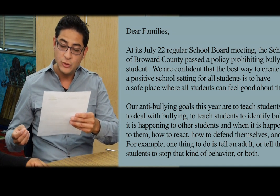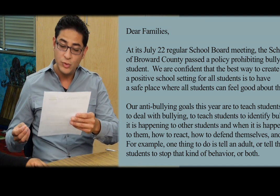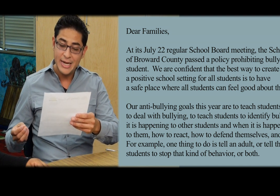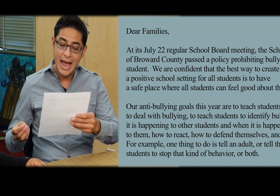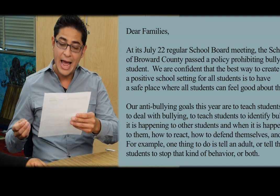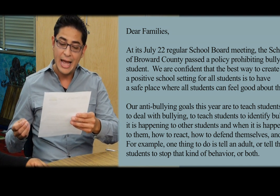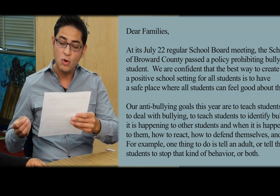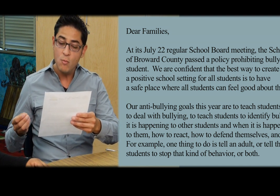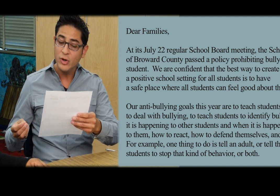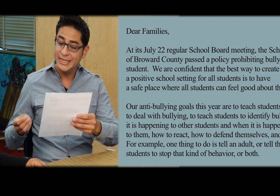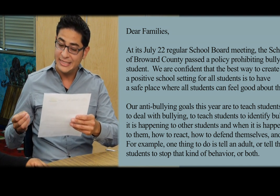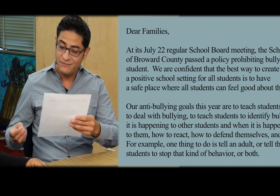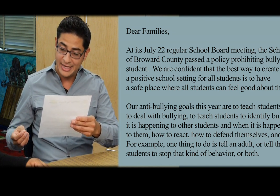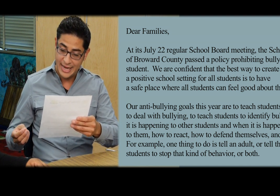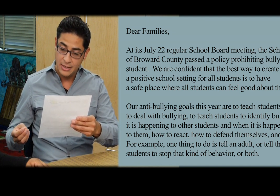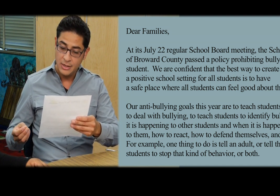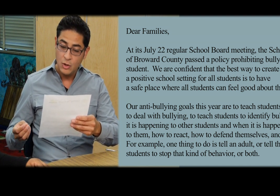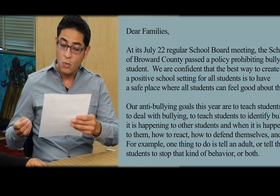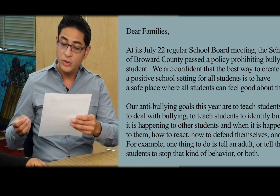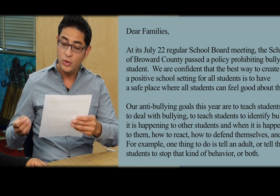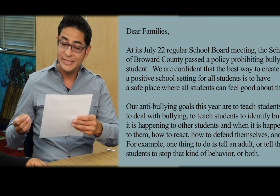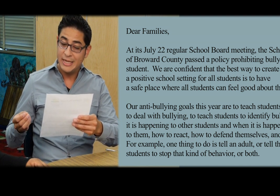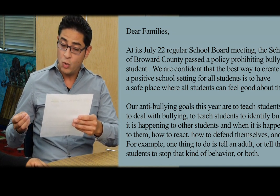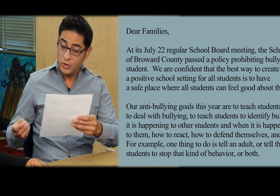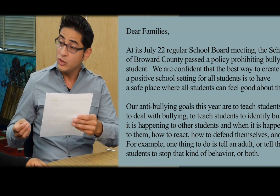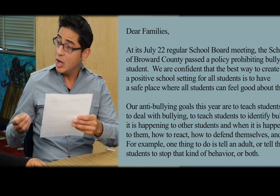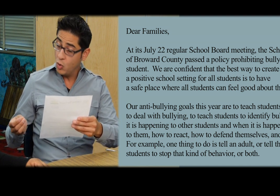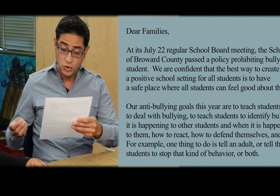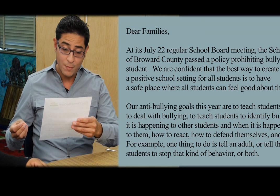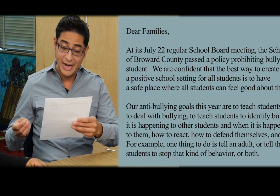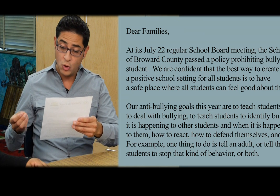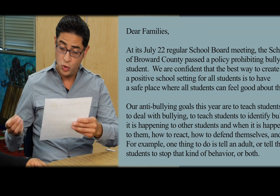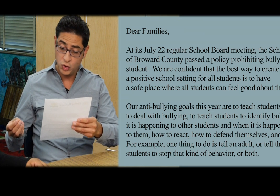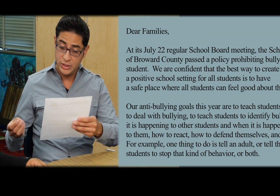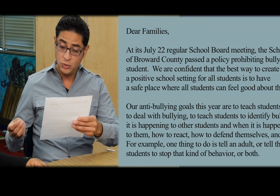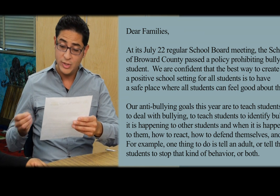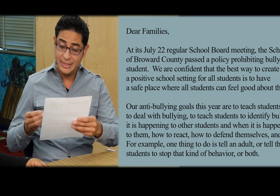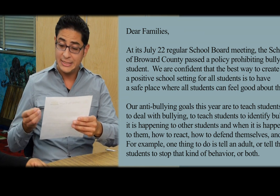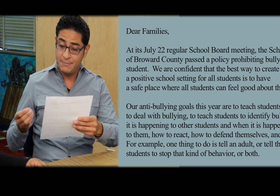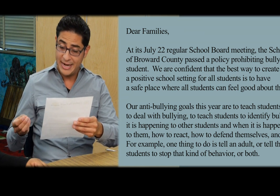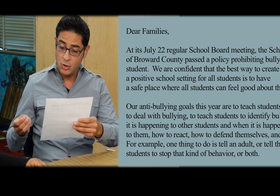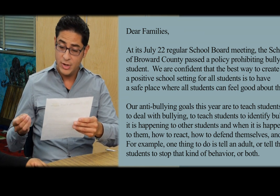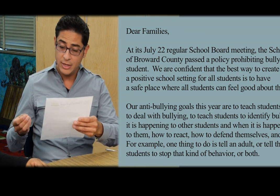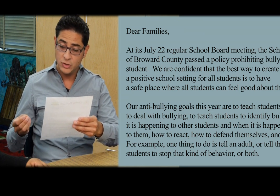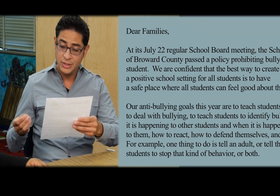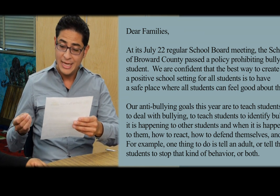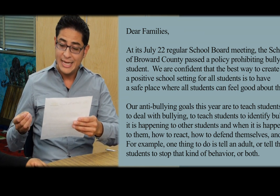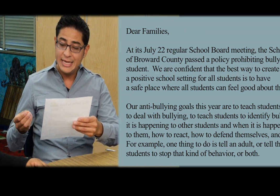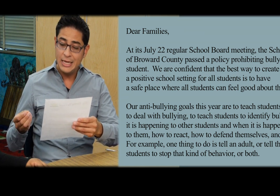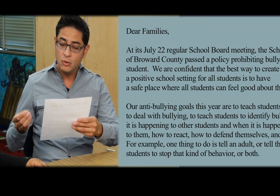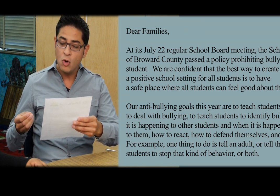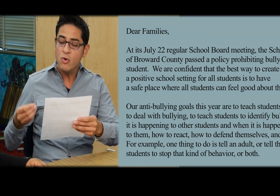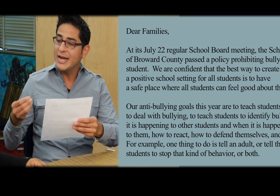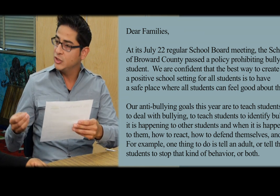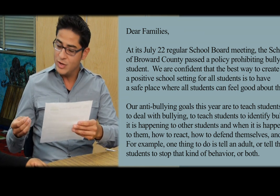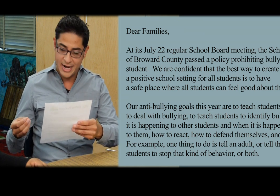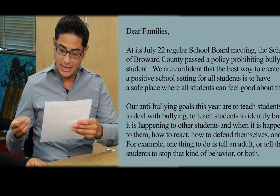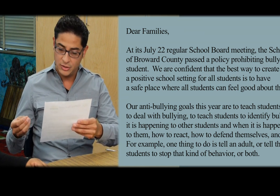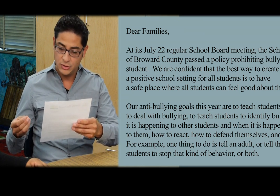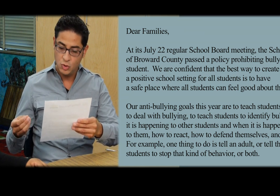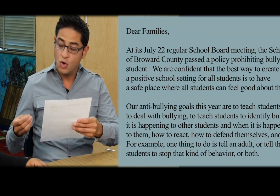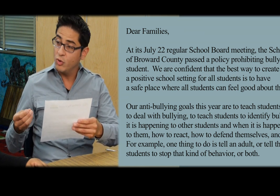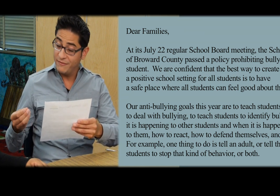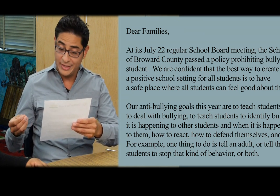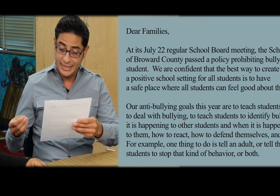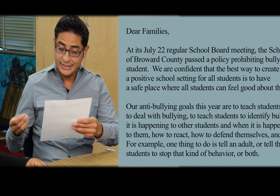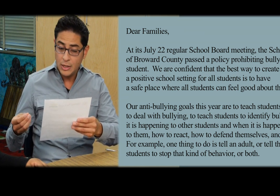que les ayuden a cómo identificar cuando está ocurriendo acoso para con otros estudiantes y para con ellos y cómo reaccionar